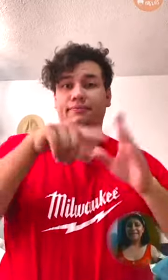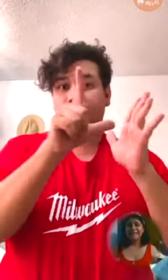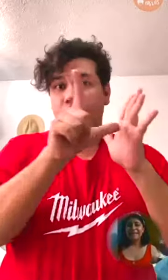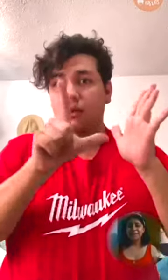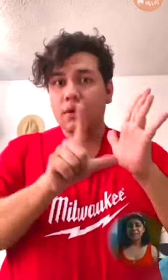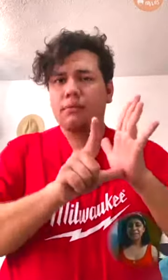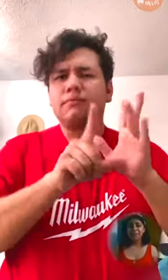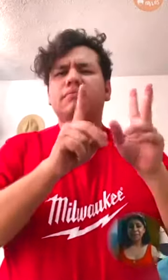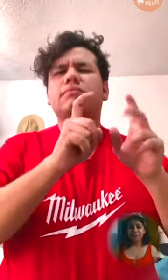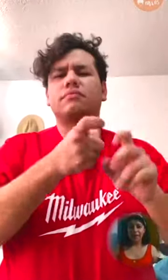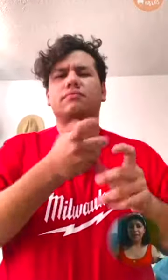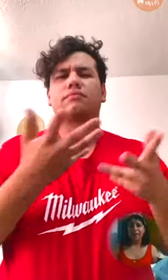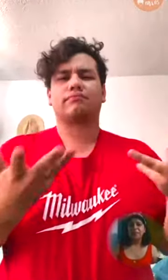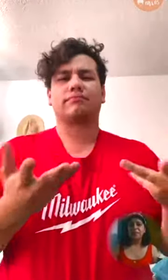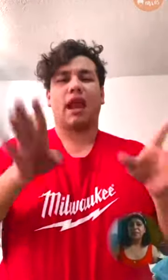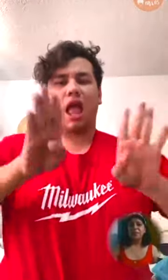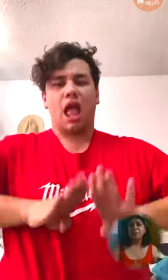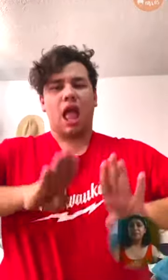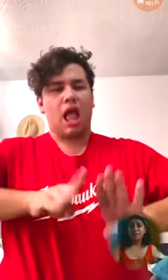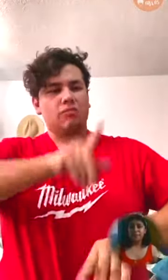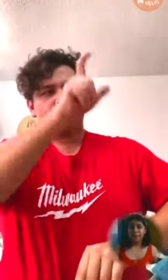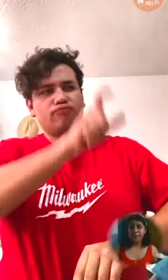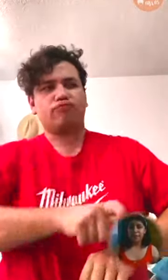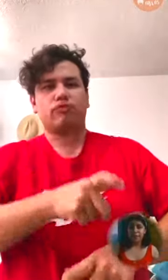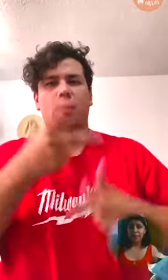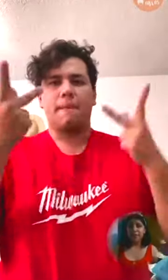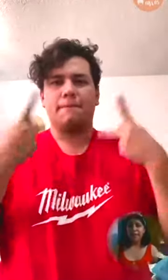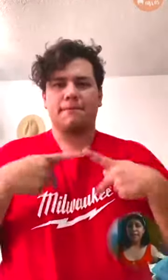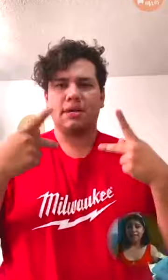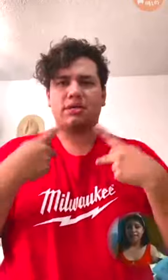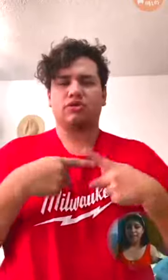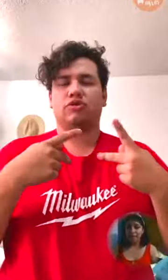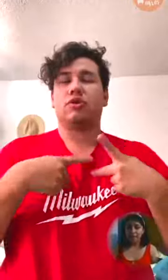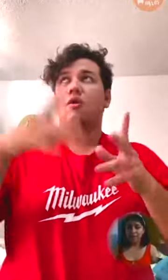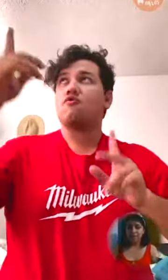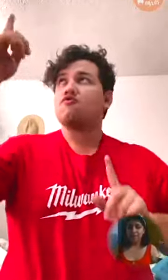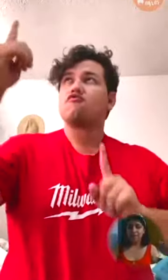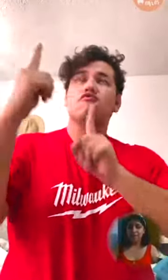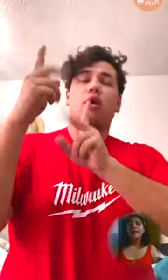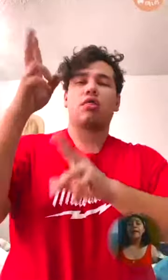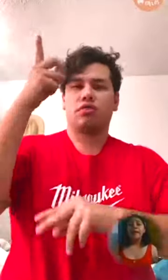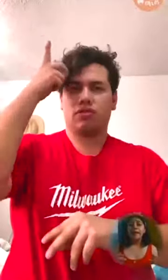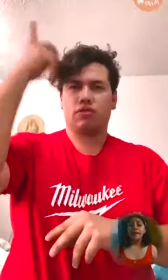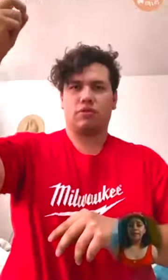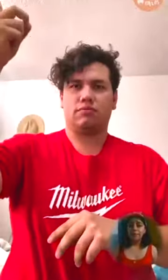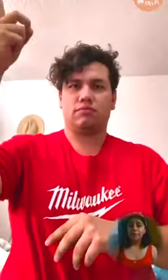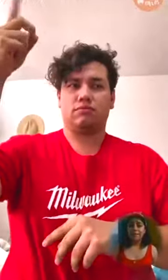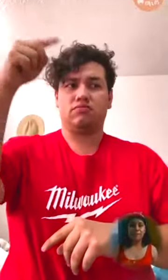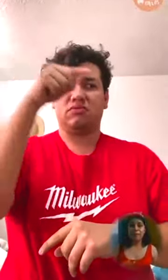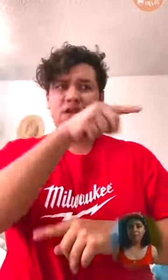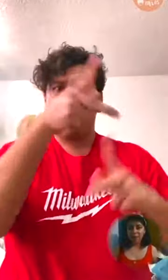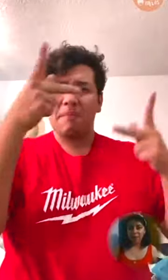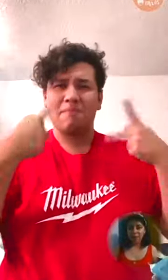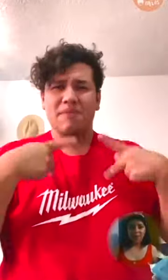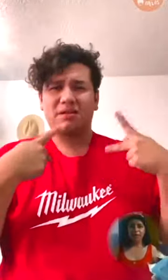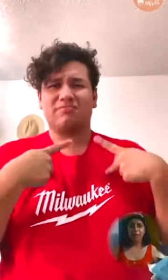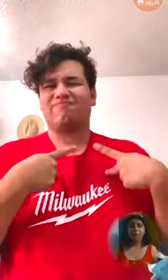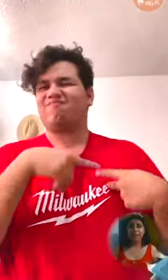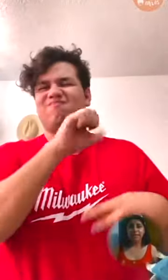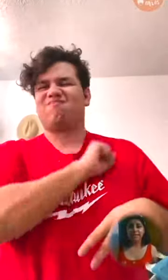esta lección vamos a hablar sobre la condición del hombre delante de Dios. El hombre es malvado por naturaleza.